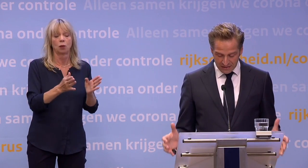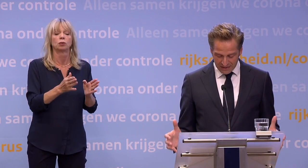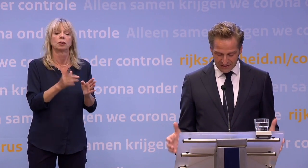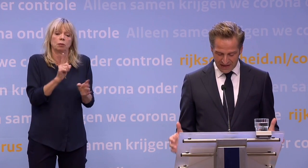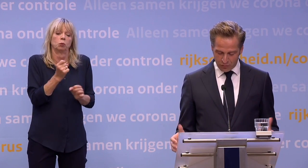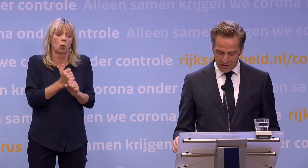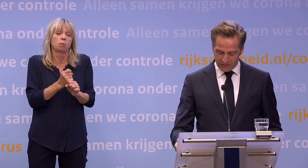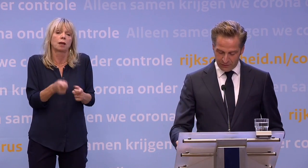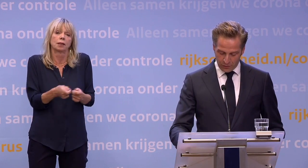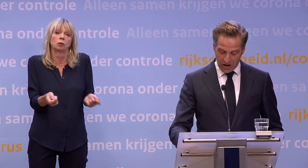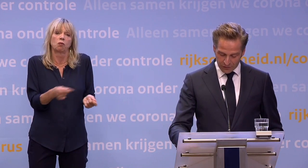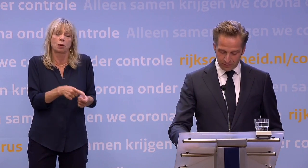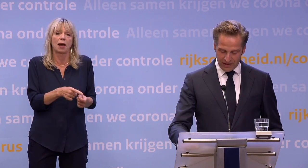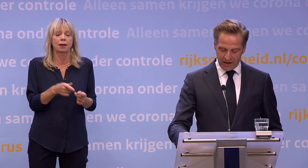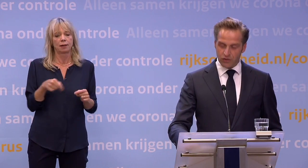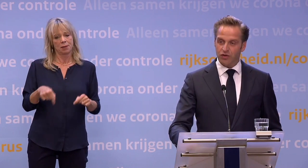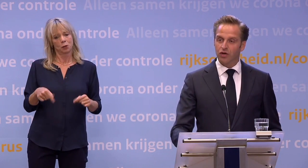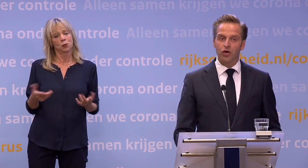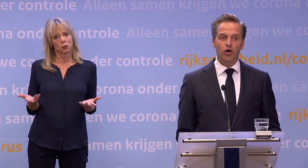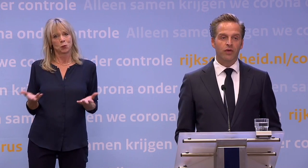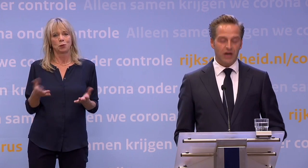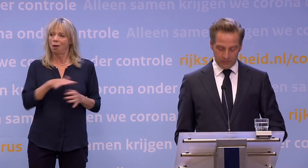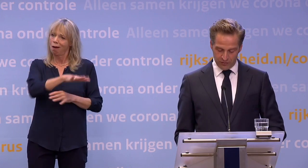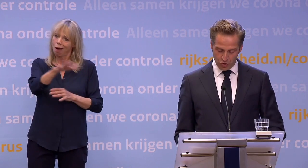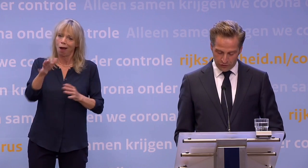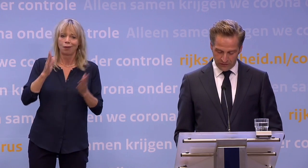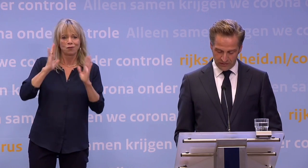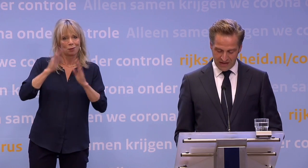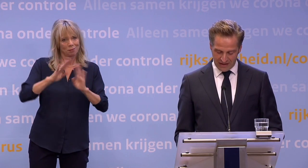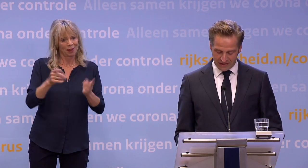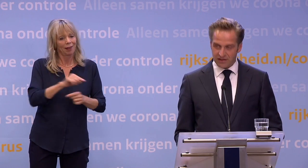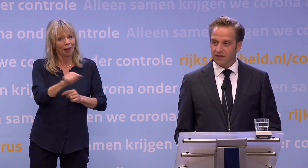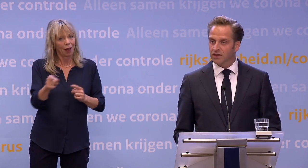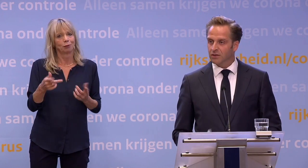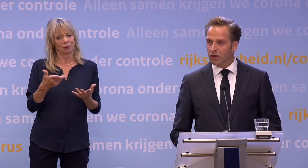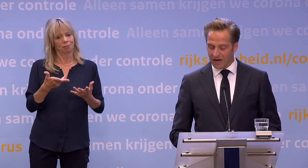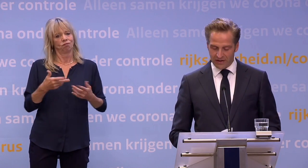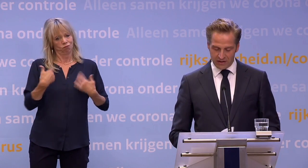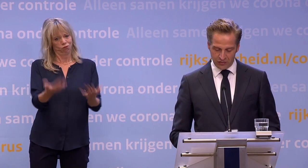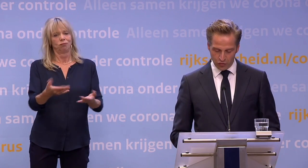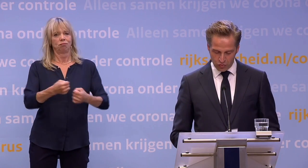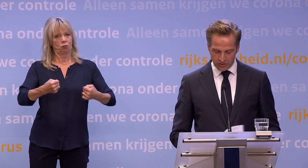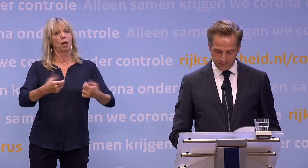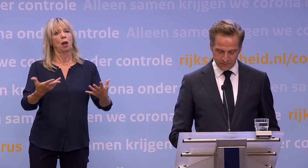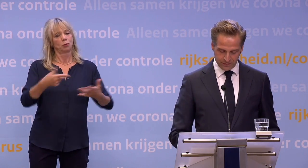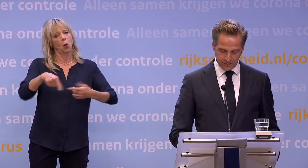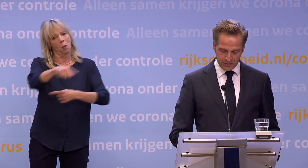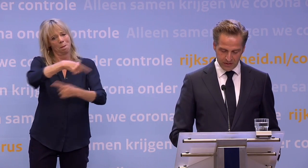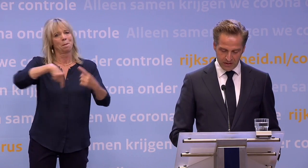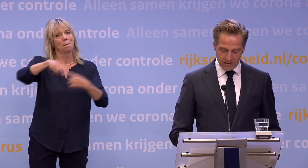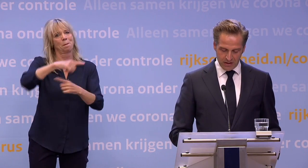Maar dit is het moment voor alle verpleeghuizen... ...om de ruimte te benutten die er is, om elkaar weer te ontmoeten.